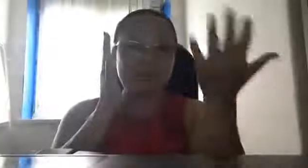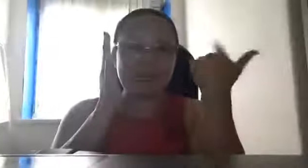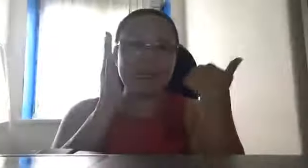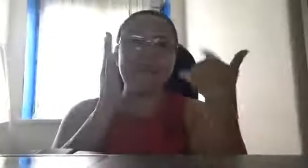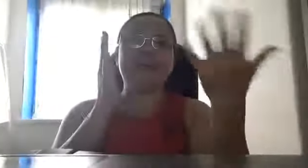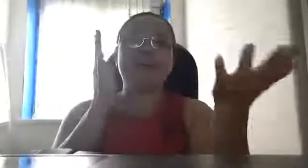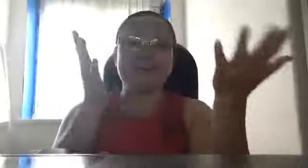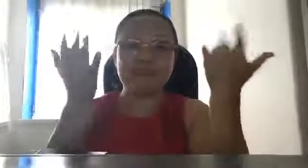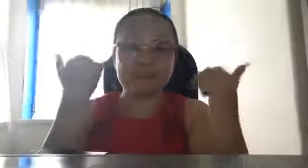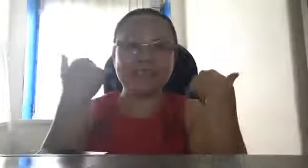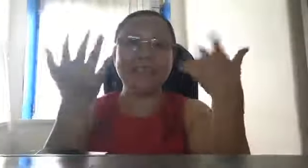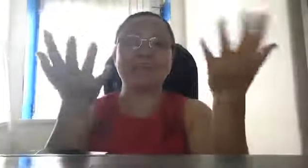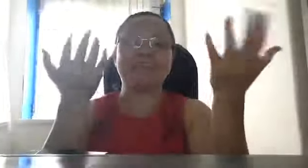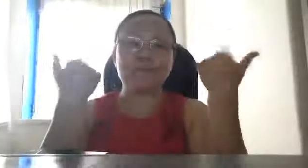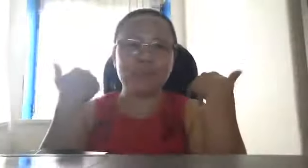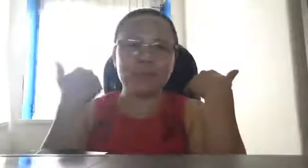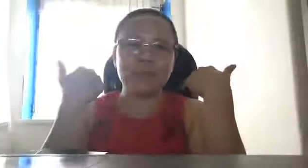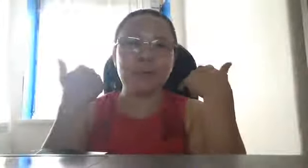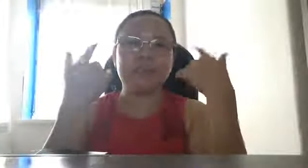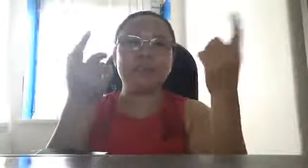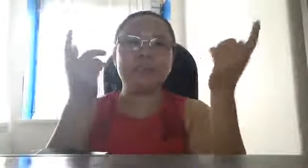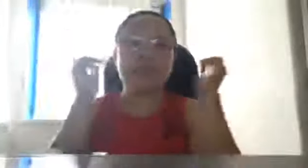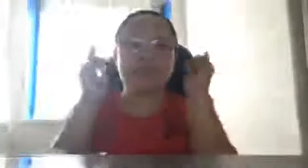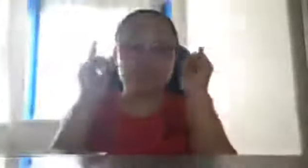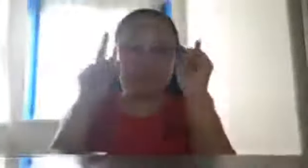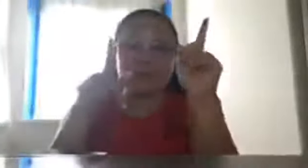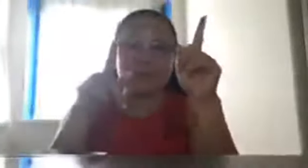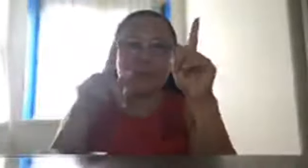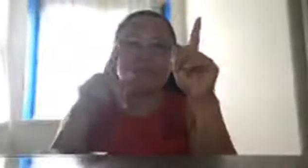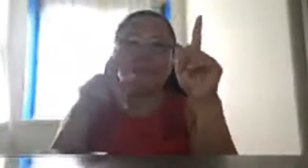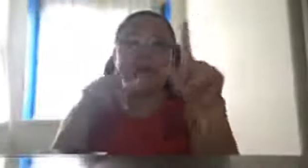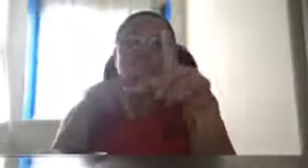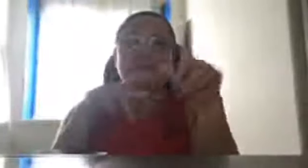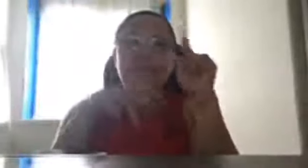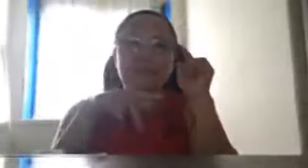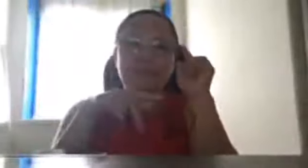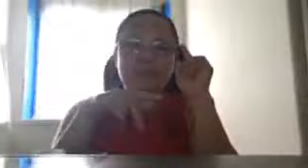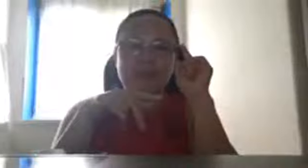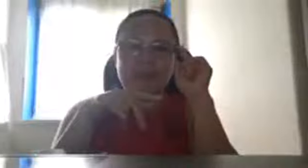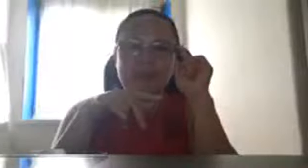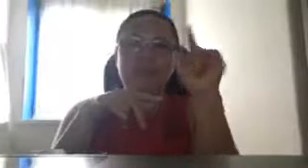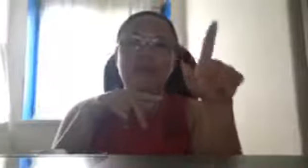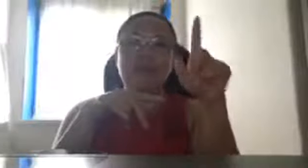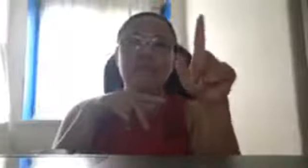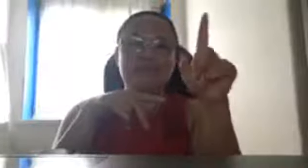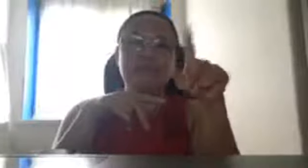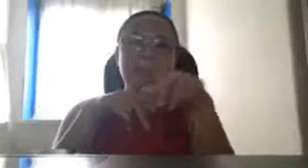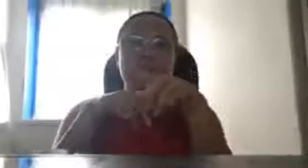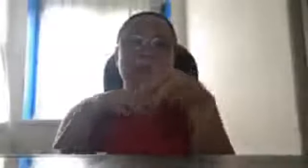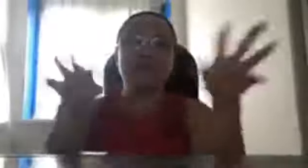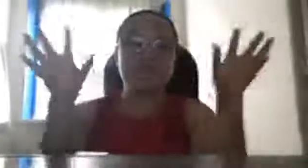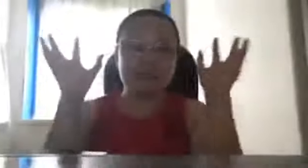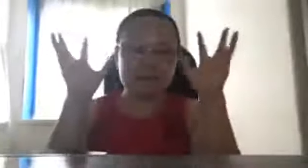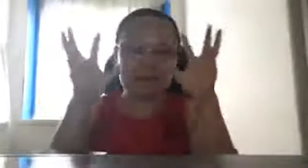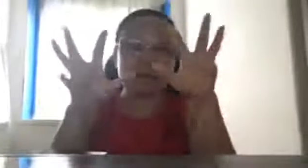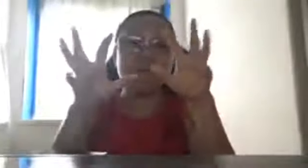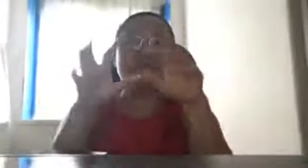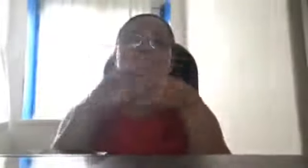mga, impay dyan sa kabundukan, kung sinong matapang, mag-aral kayo maging sundano, para ipaglaban yung